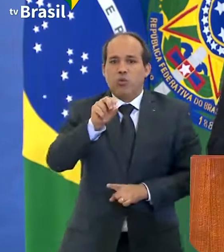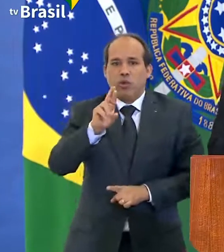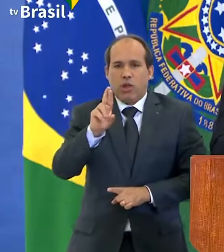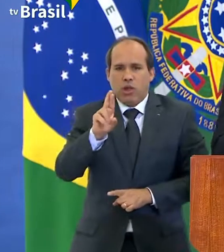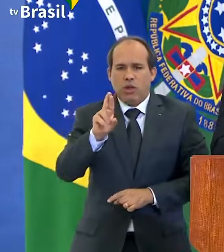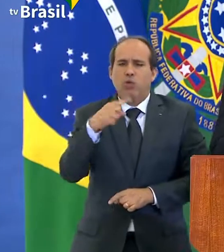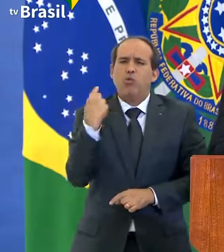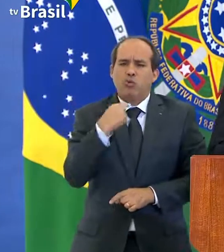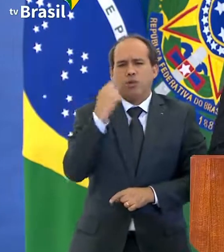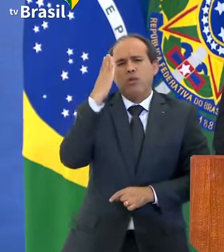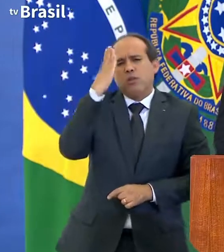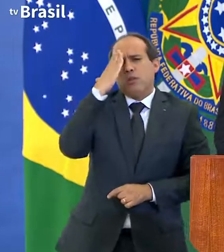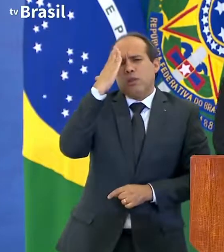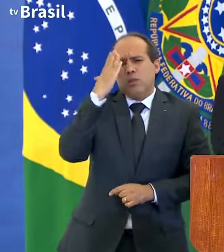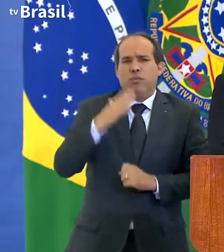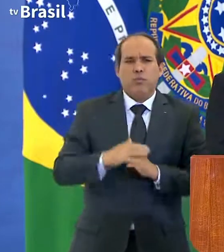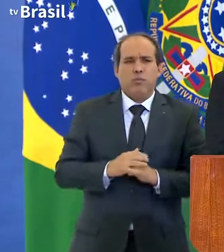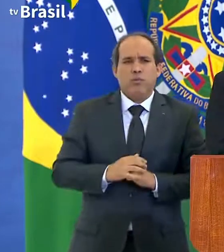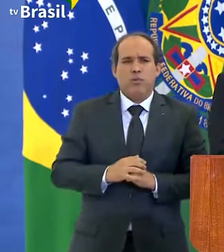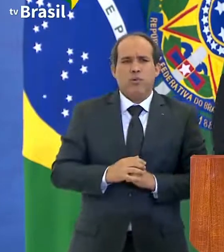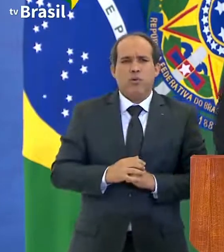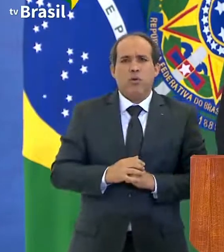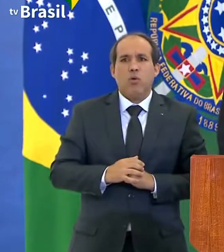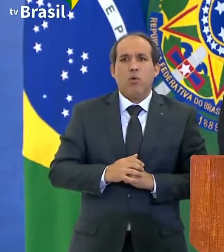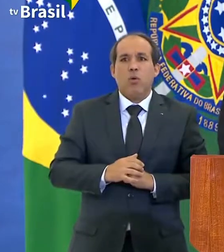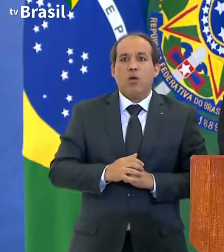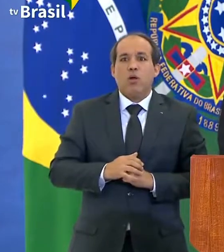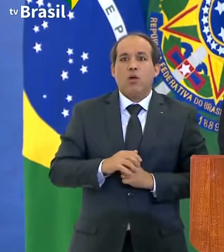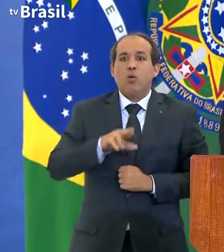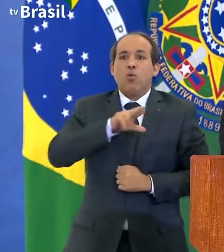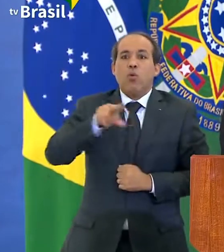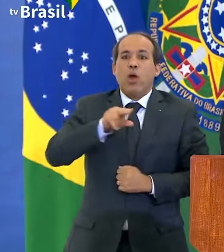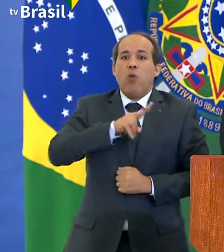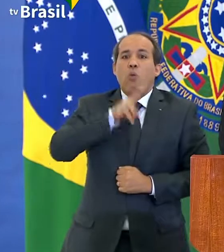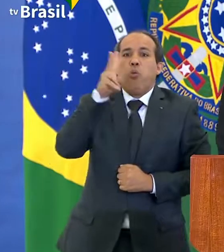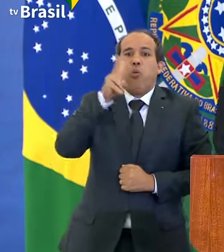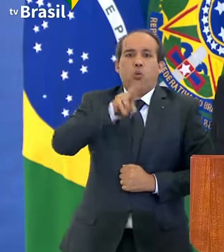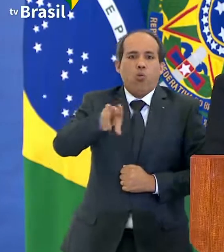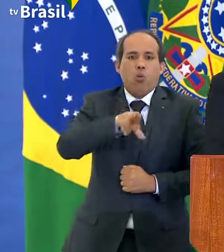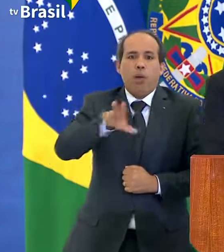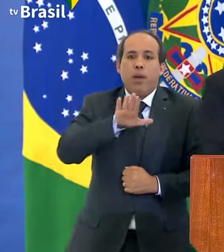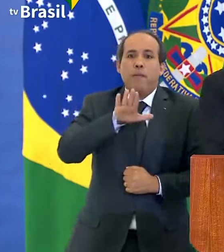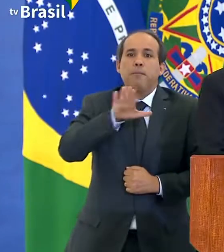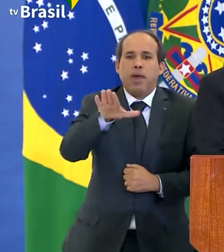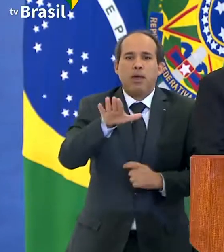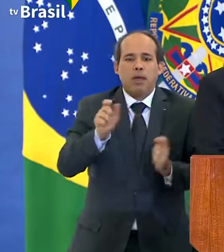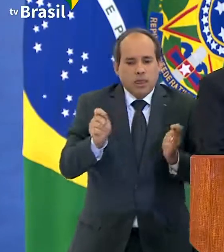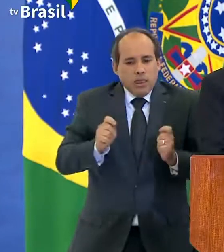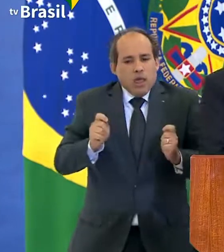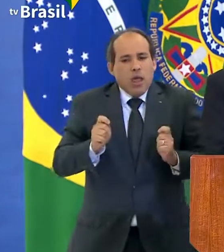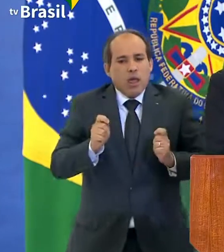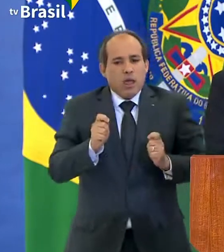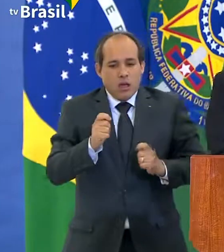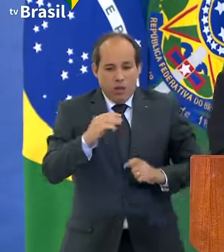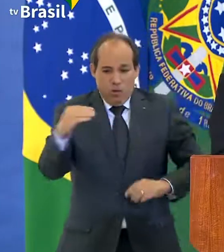Sabemos que pode não ser muito, mas representa algo para quem, de fato,